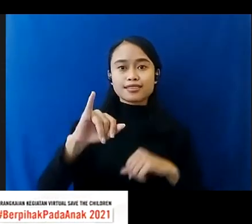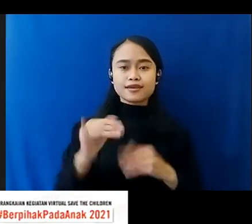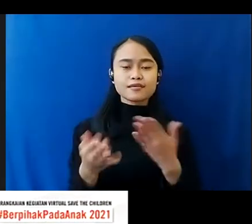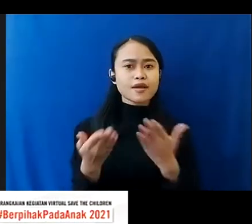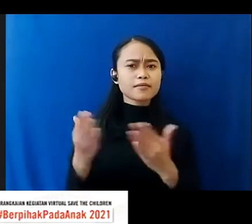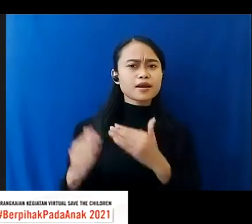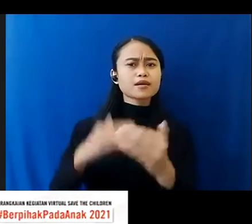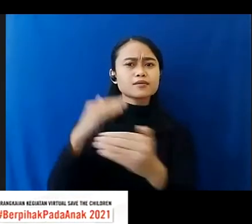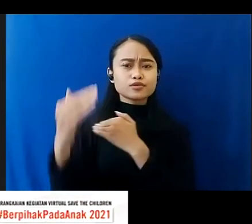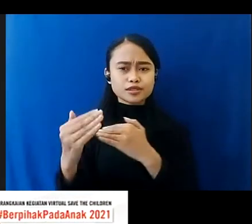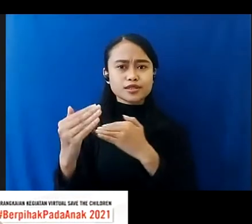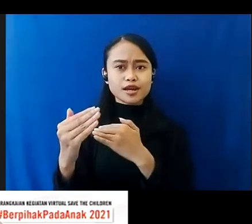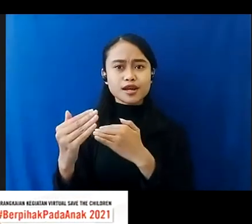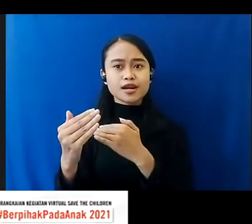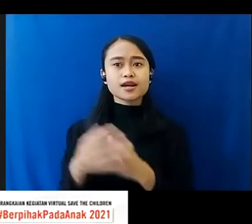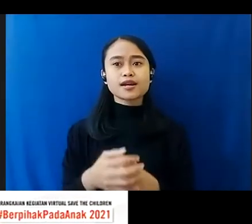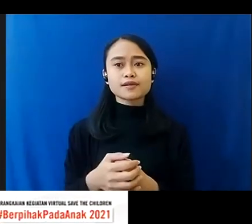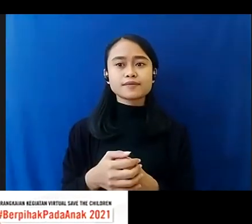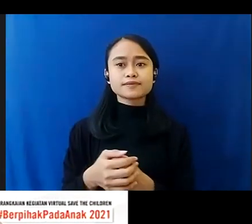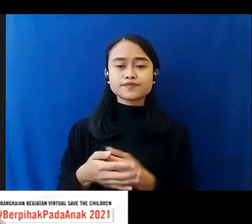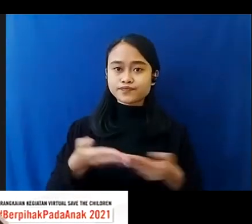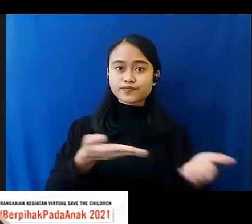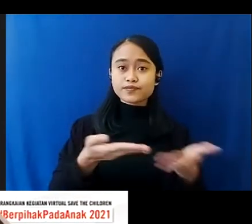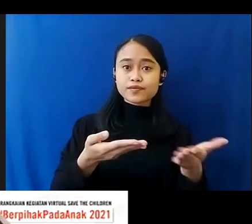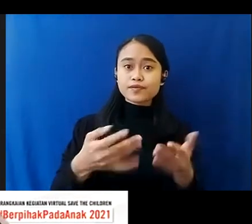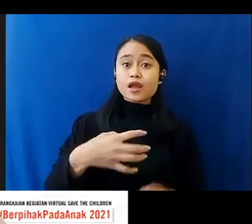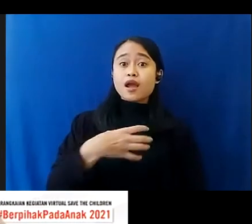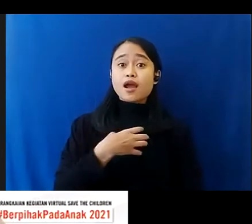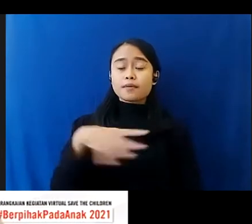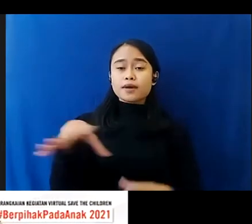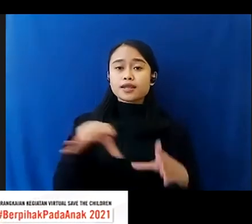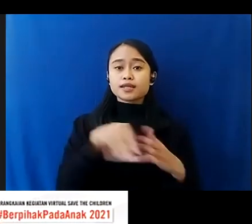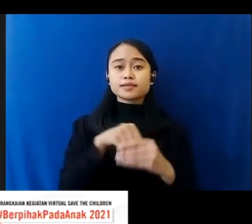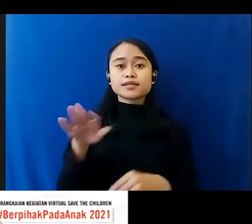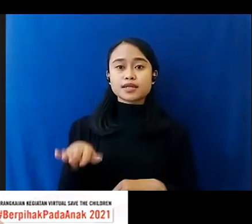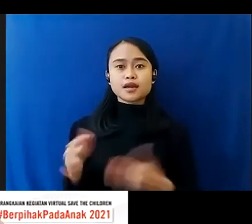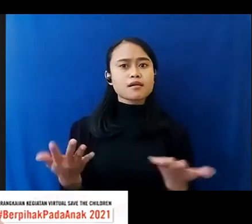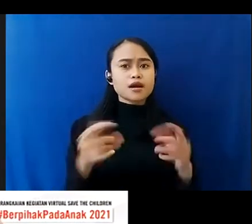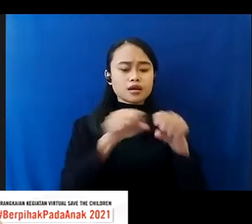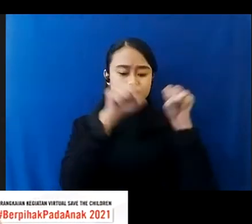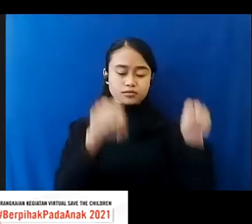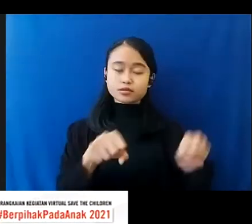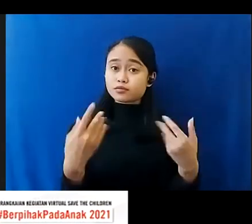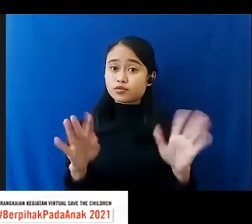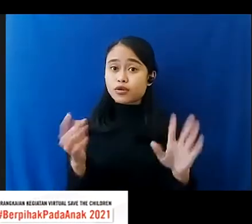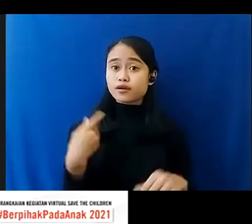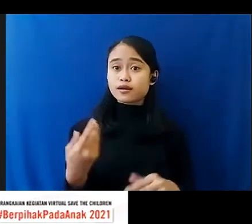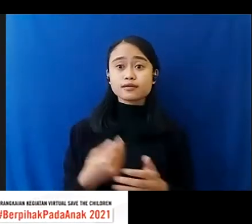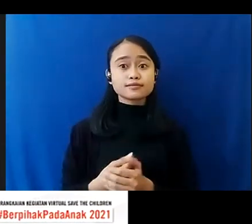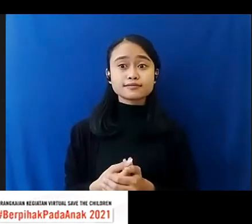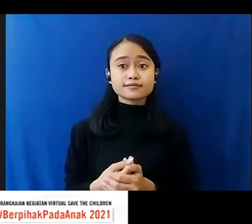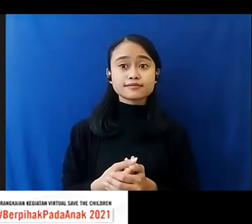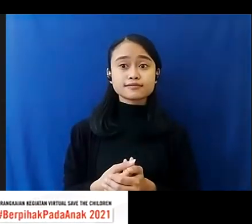Mengakomodir Hak Partisipasi Anak Apakah Sudah Sistemik Pemerintah Untuk Mengakomodir Anak